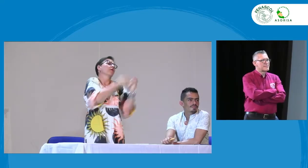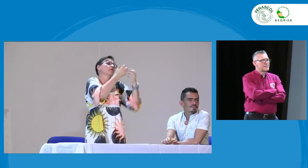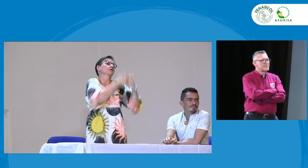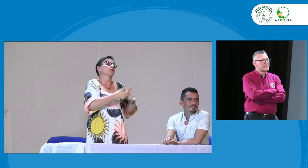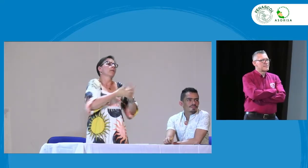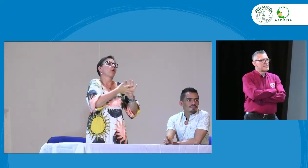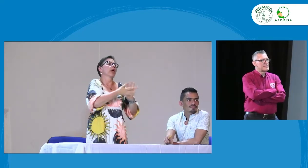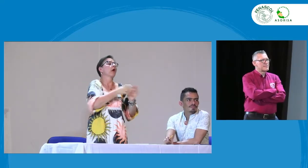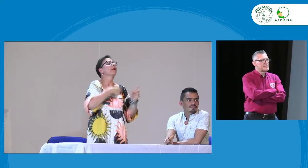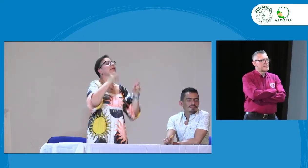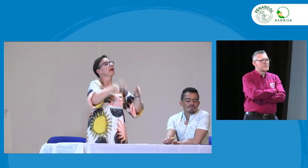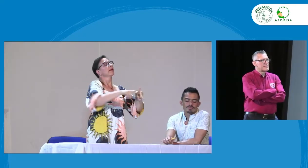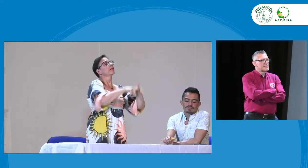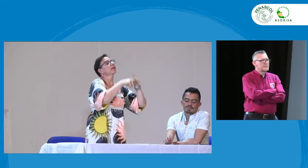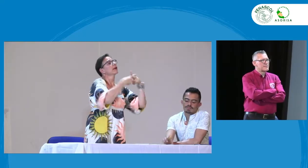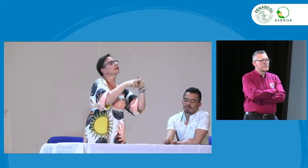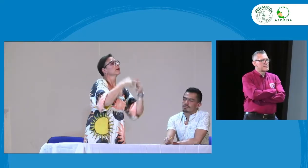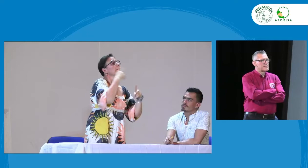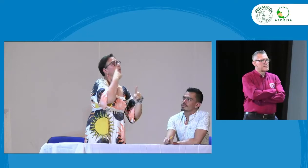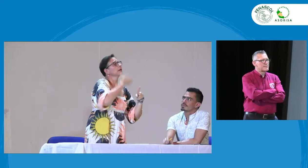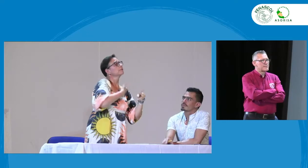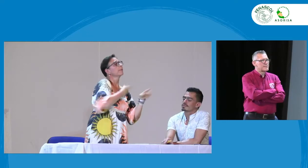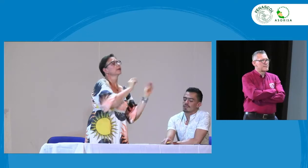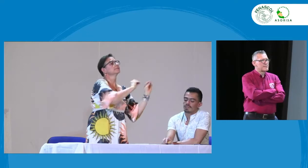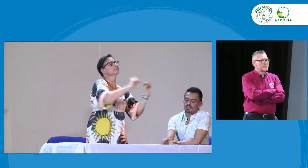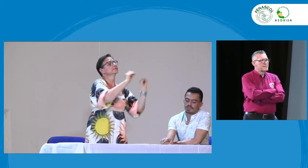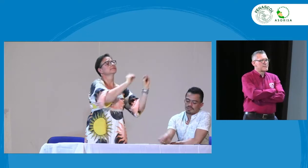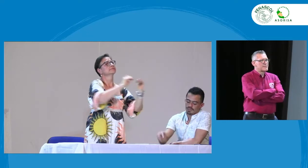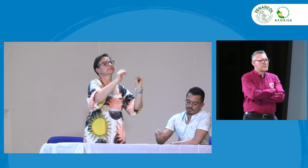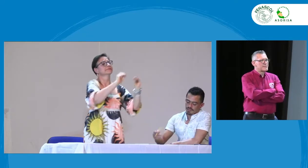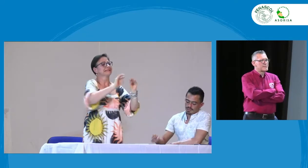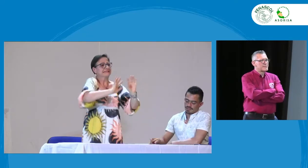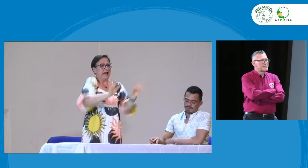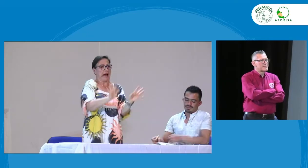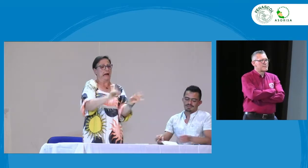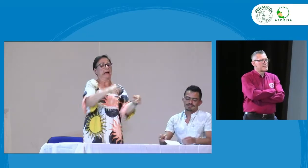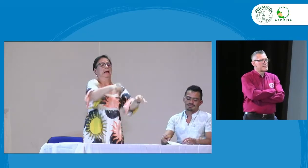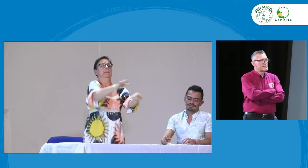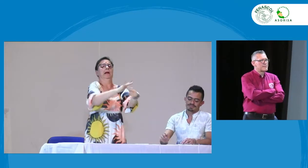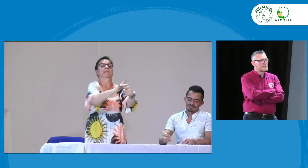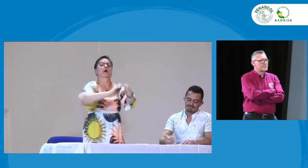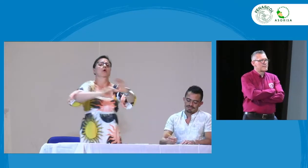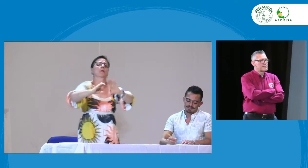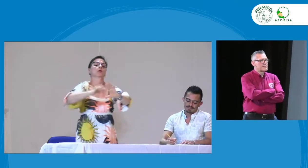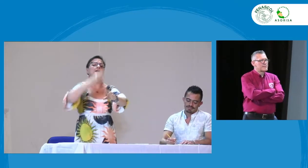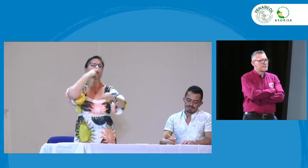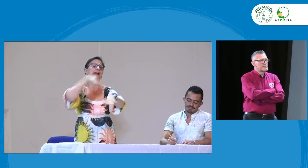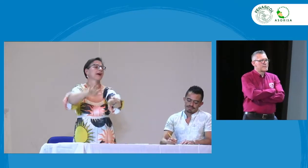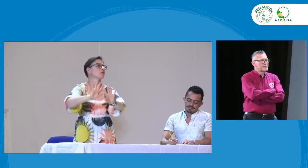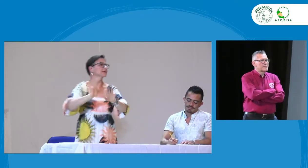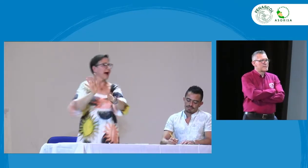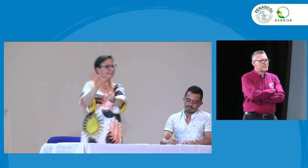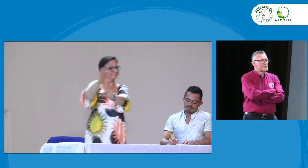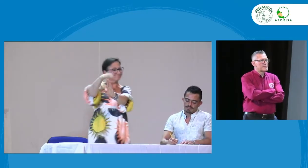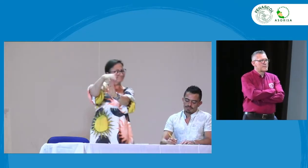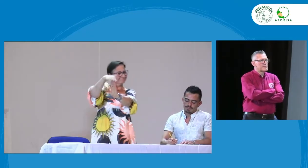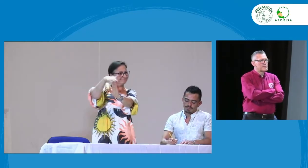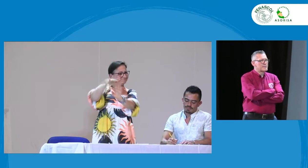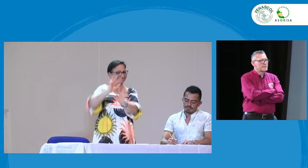familia son muy pocas, ¿sí? solamente hay talleres para que mejoren